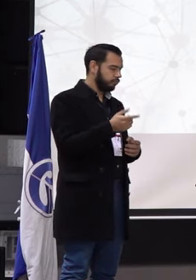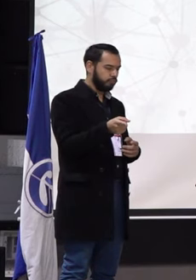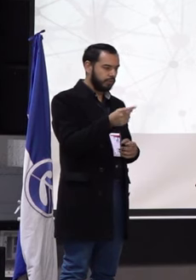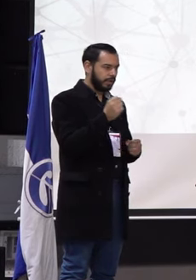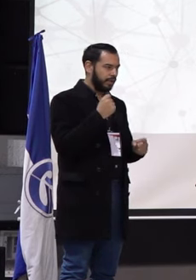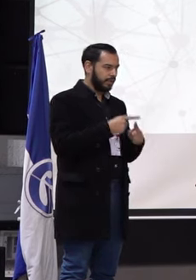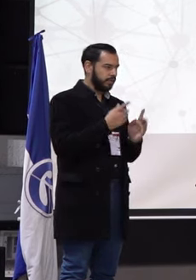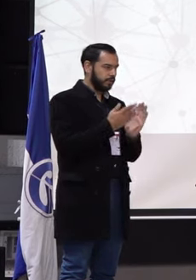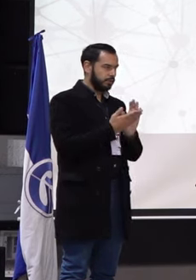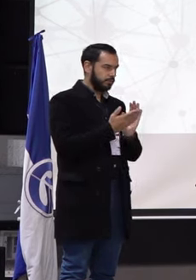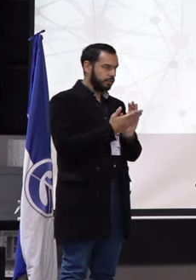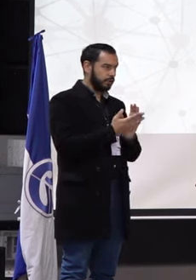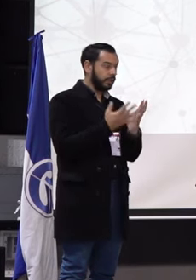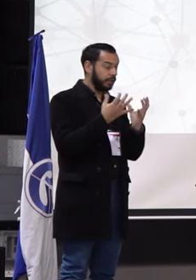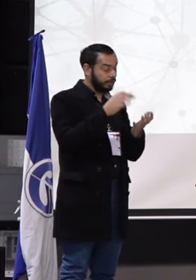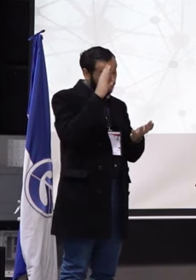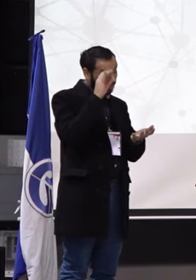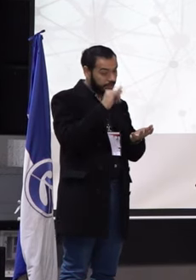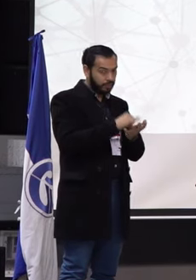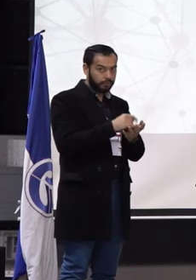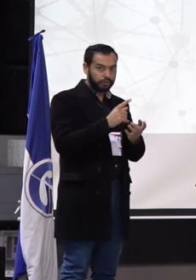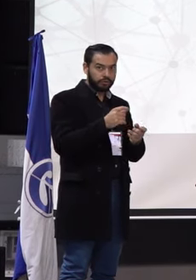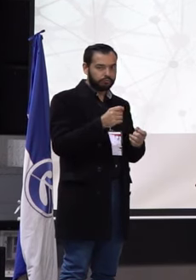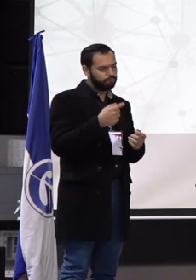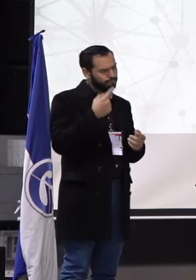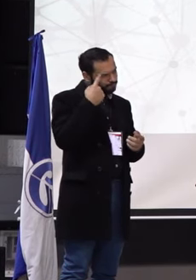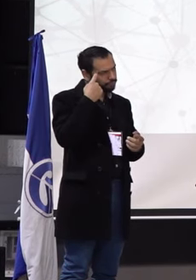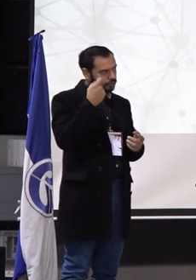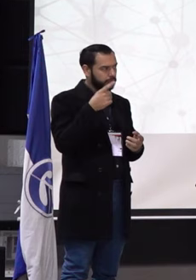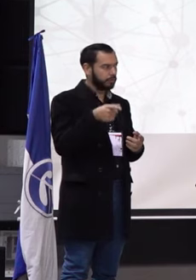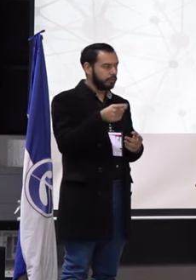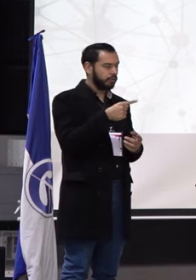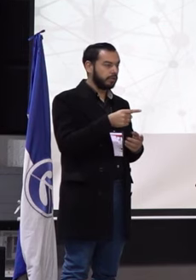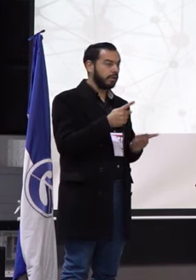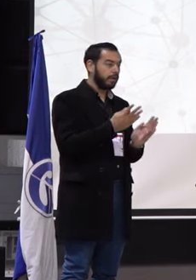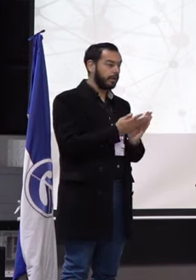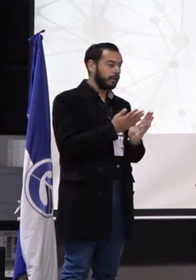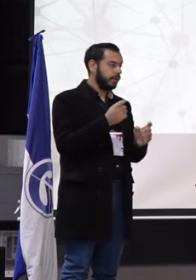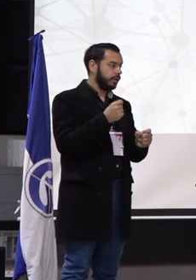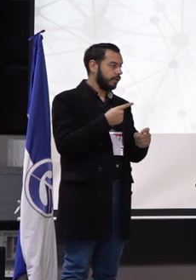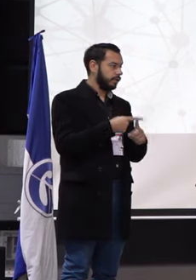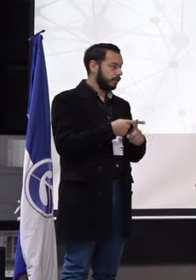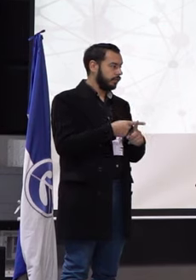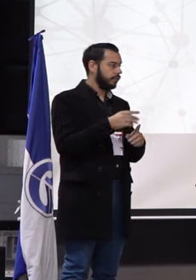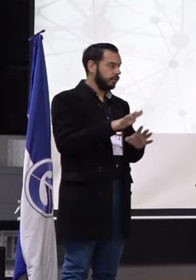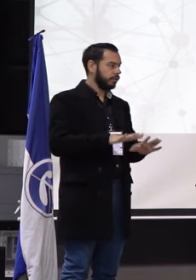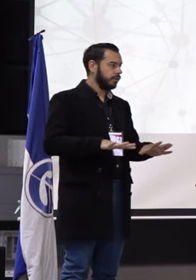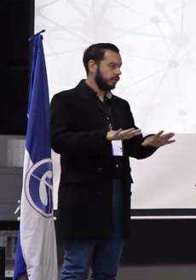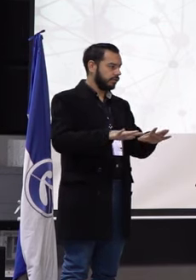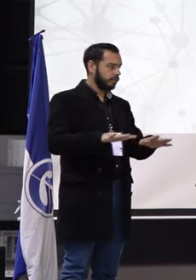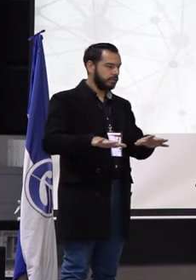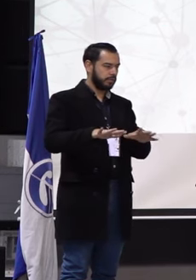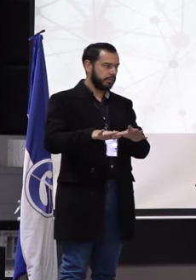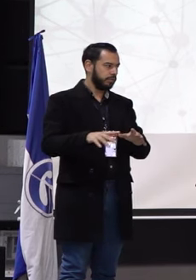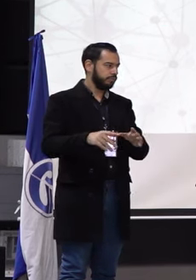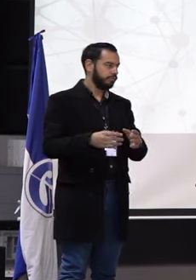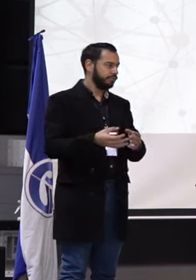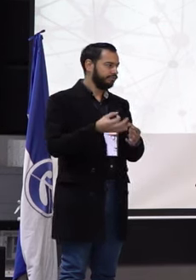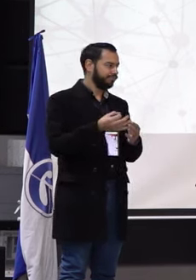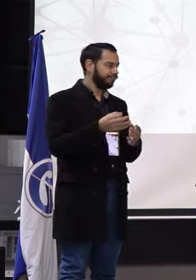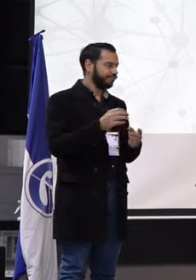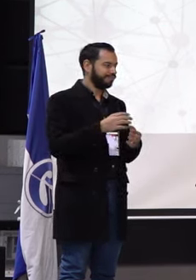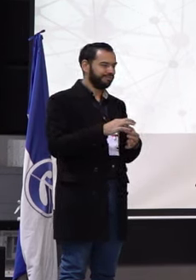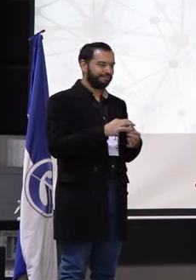Creemos y le apostamos que nuestros egresados, aunque existen dentro de la Universidad de Espacio, se están siendo todavía